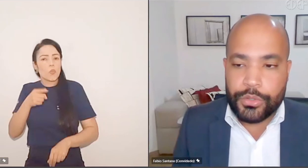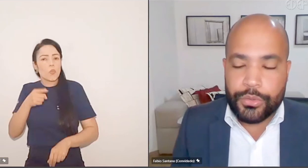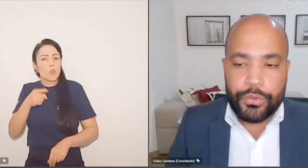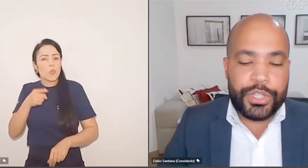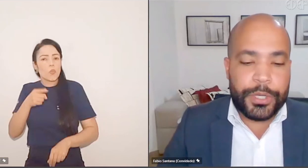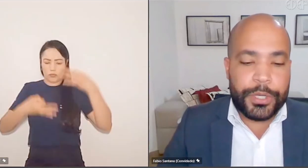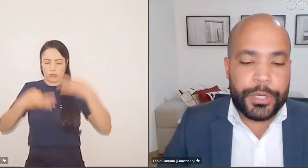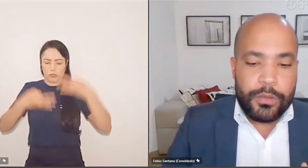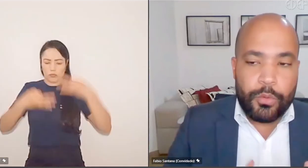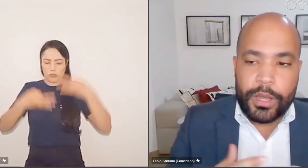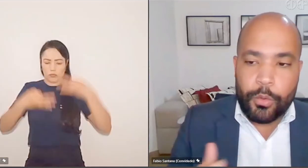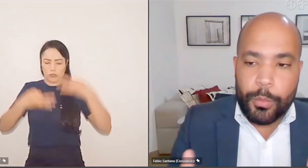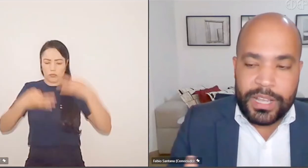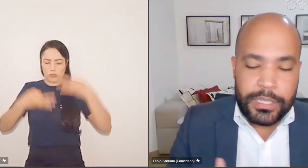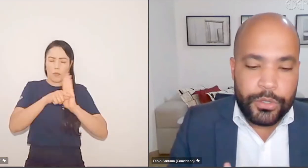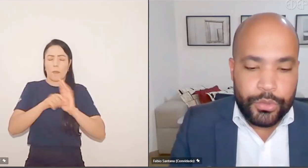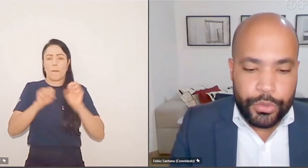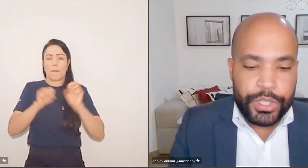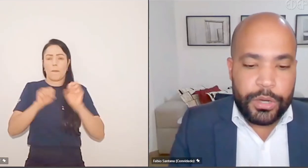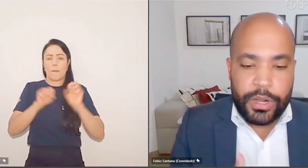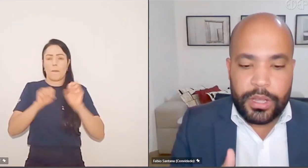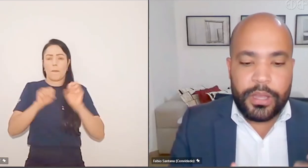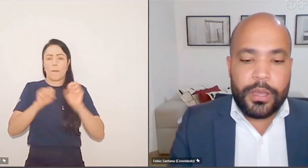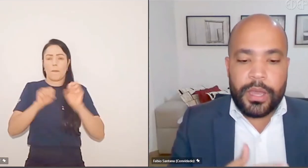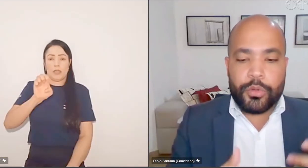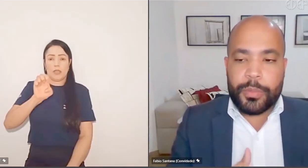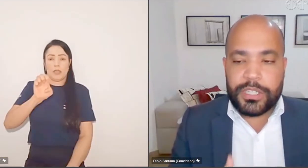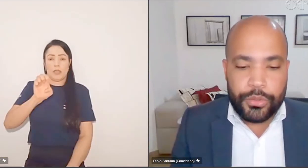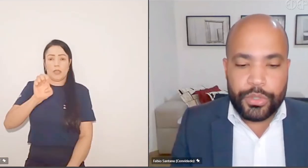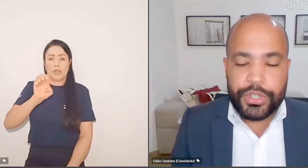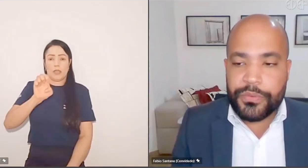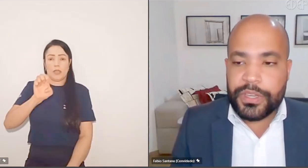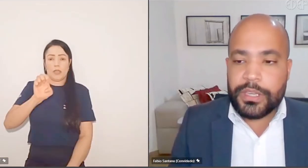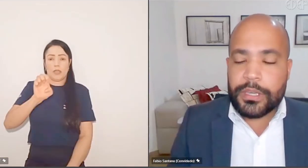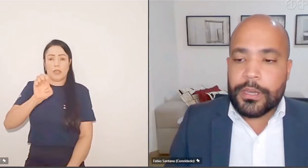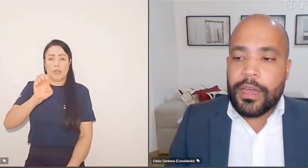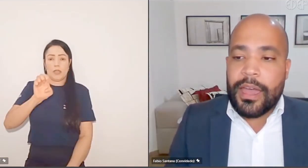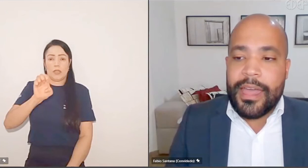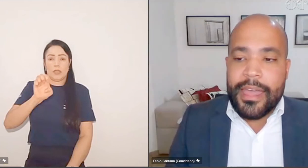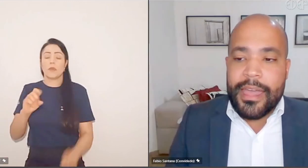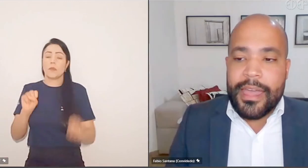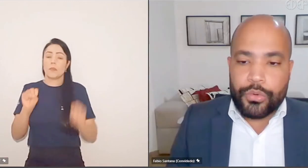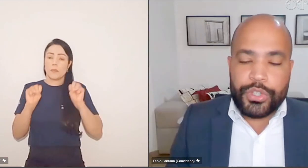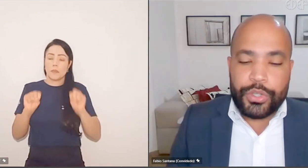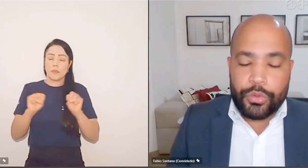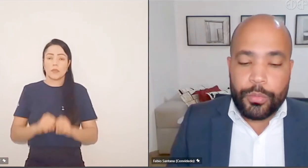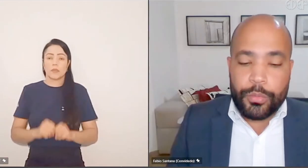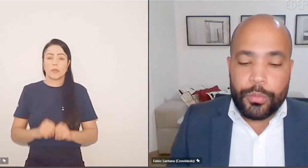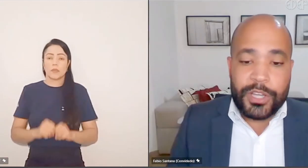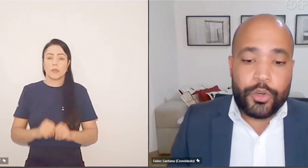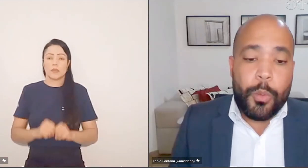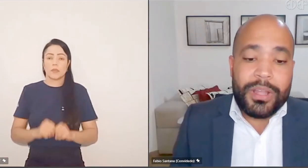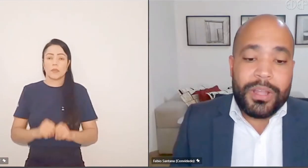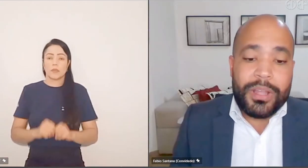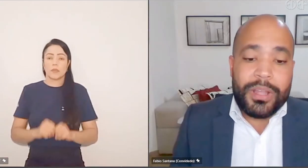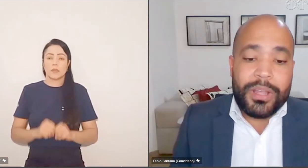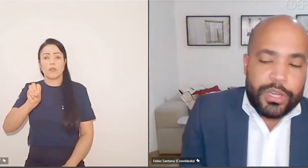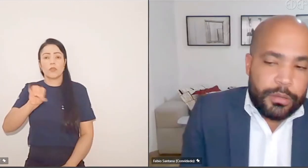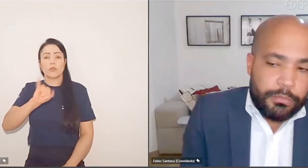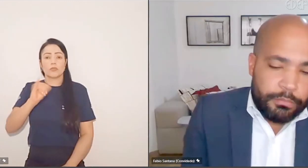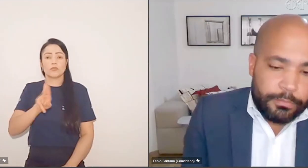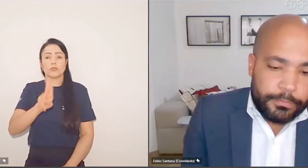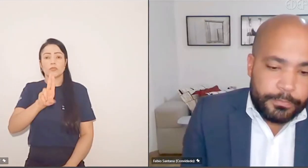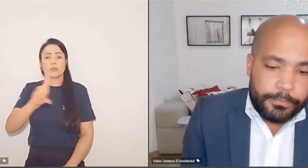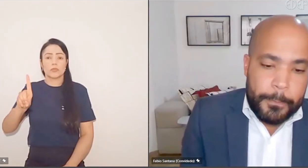consultar o Renajude, o Bacenjude, que agora mudou para a Cisbajude, enfim, Infojude e tudo mais. Mas como a